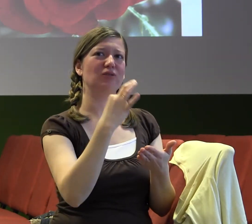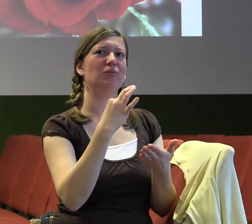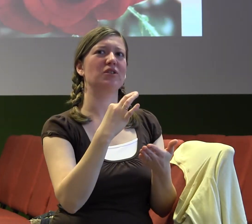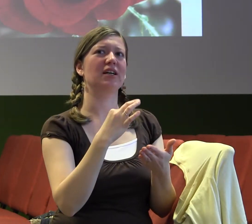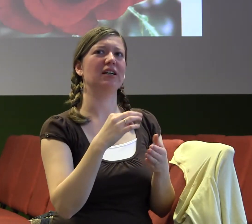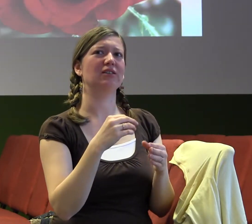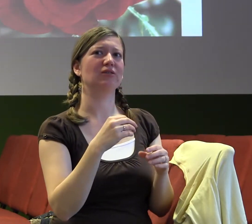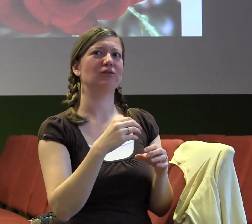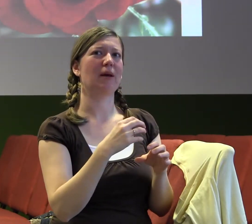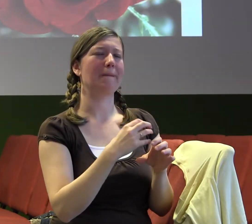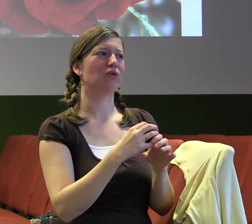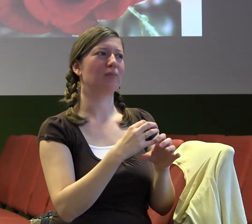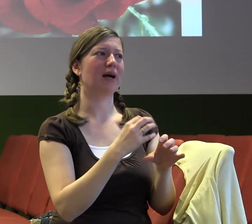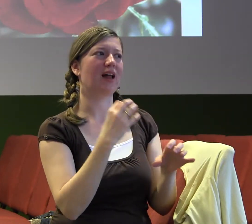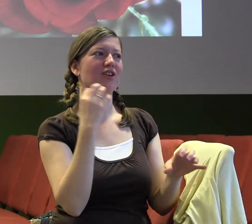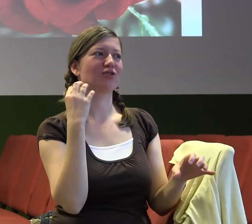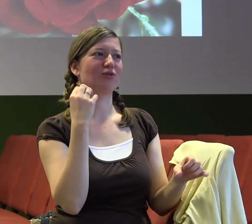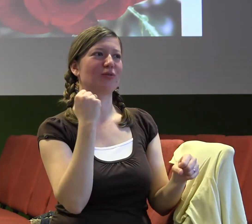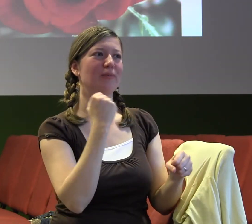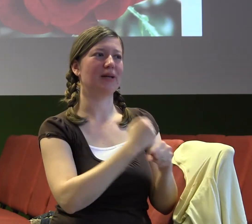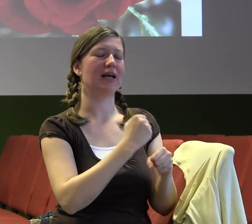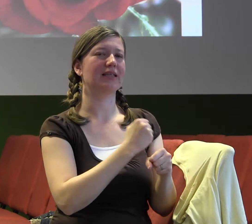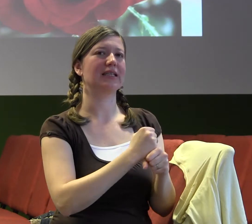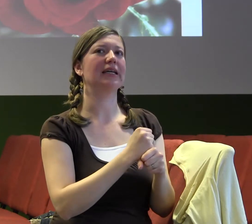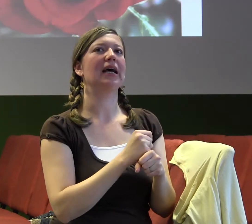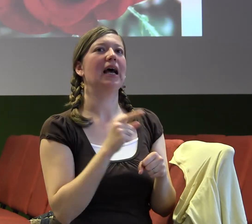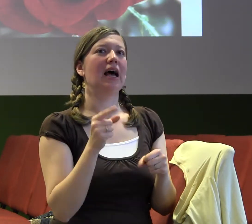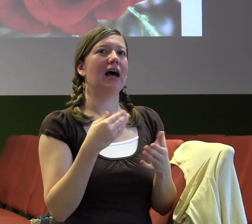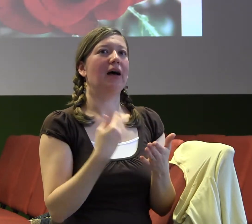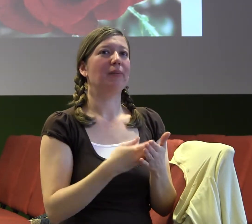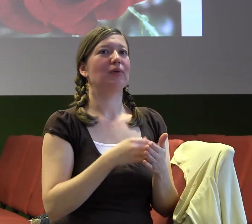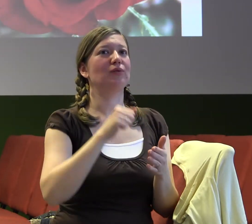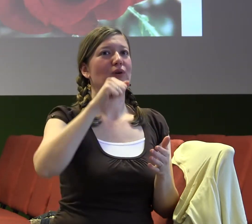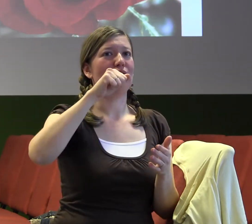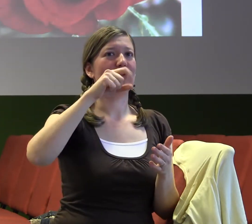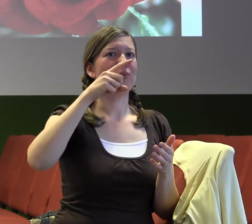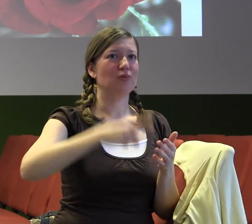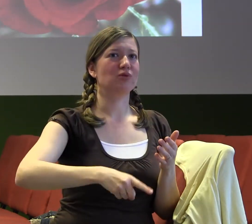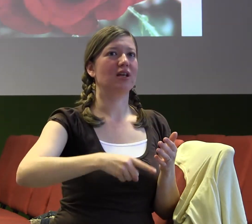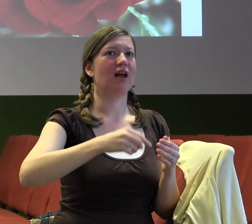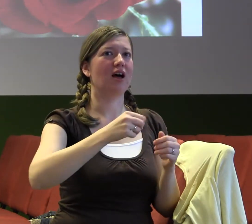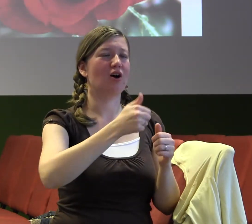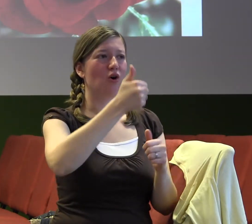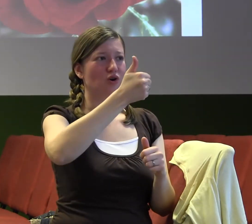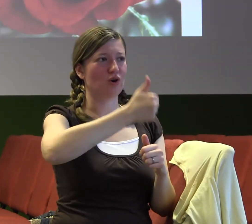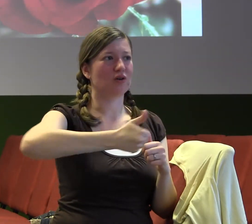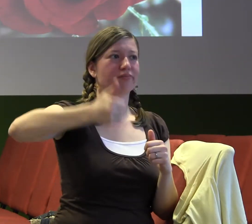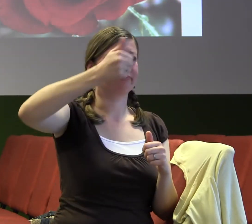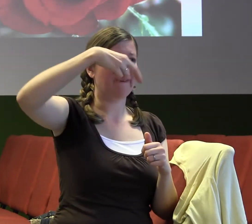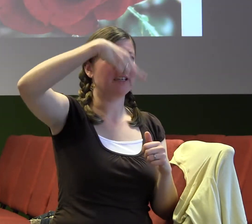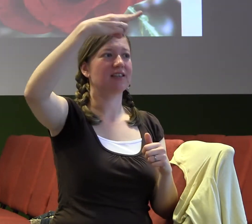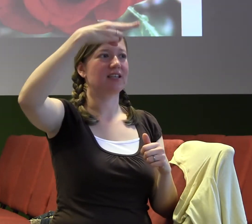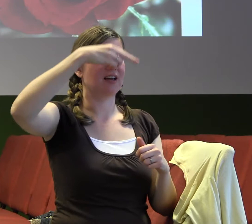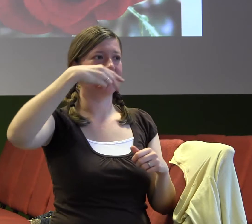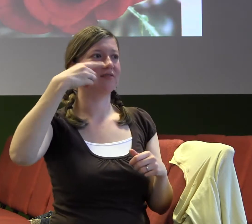takže si jí to nezdá úplně jako vzorové, úplně příkladné, že to nevypadá, že mám k němu postoj nějaké úcty a já jsem si